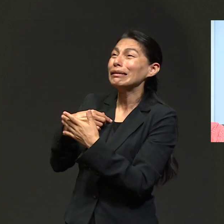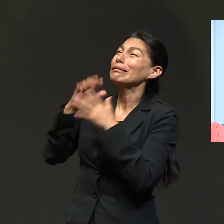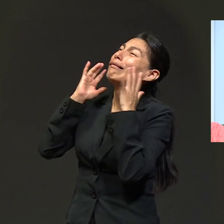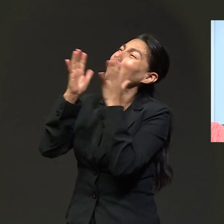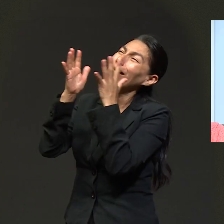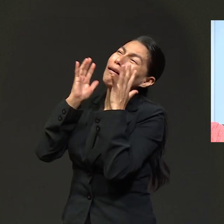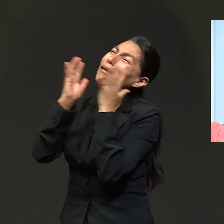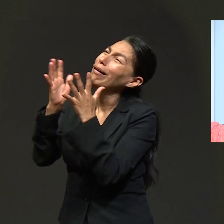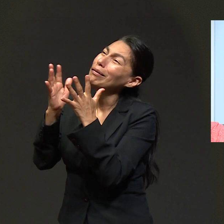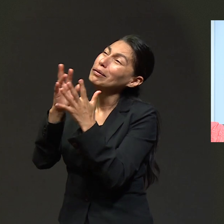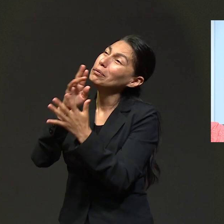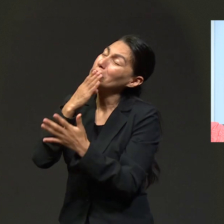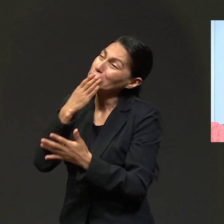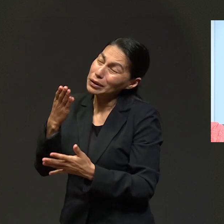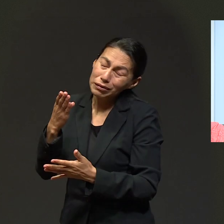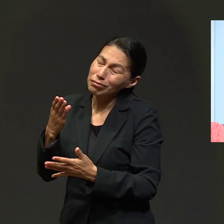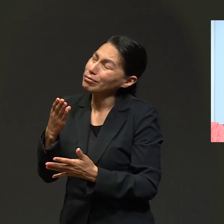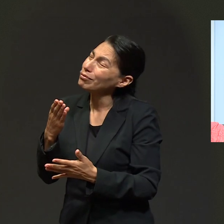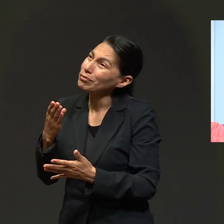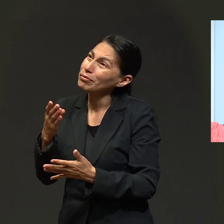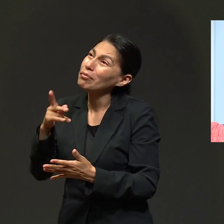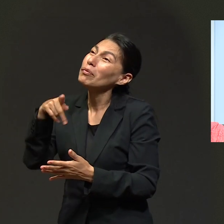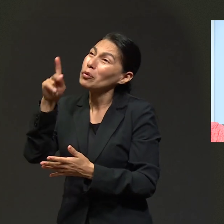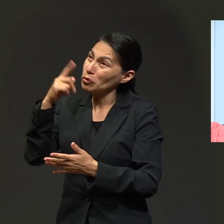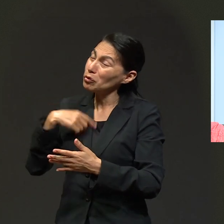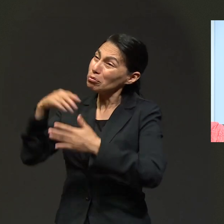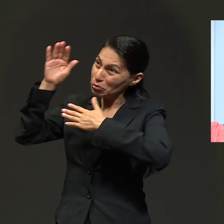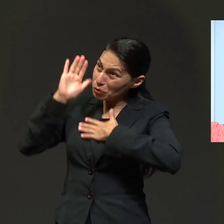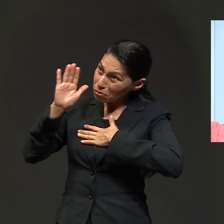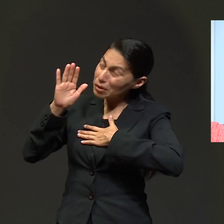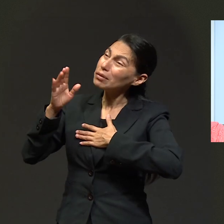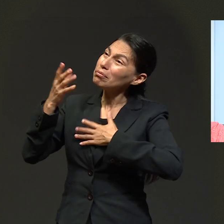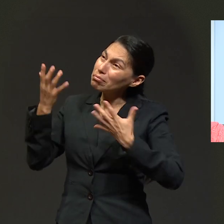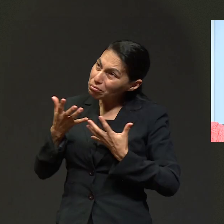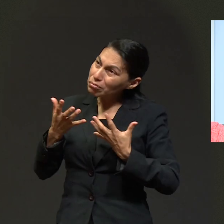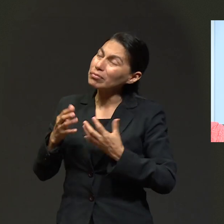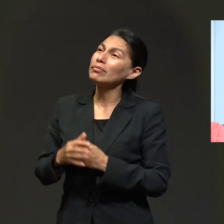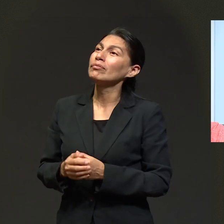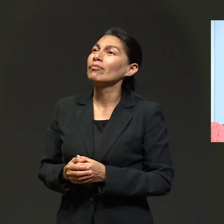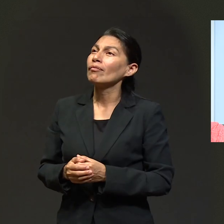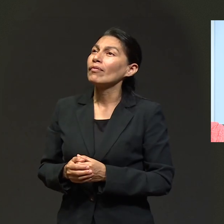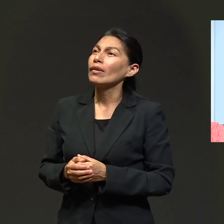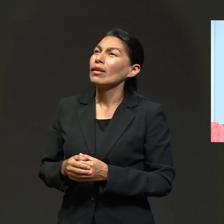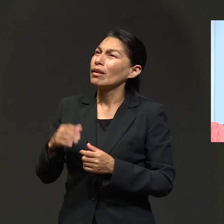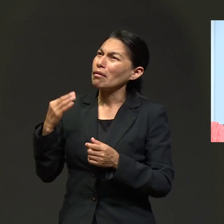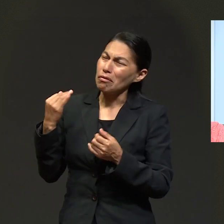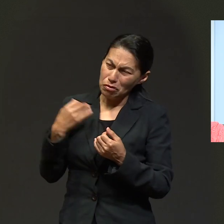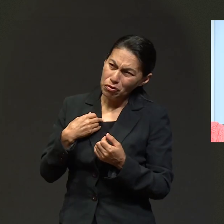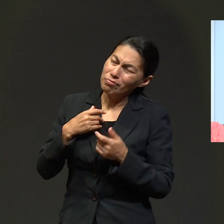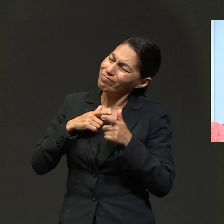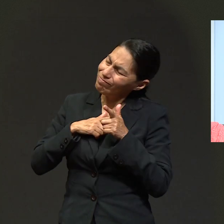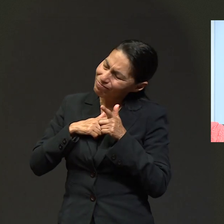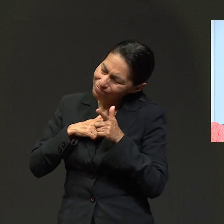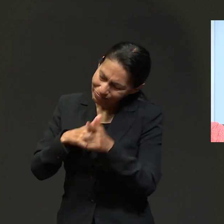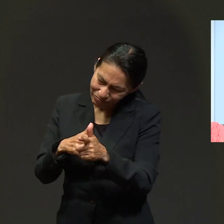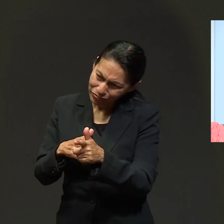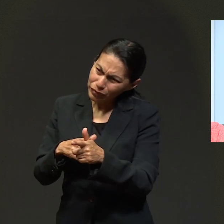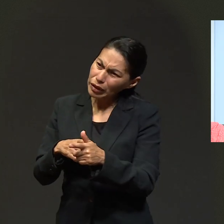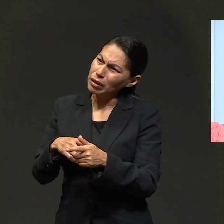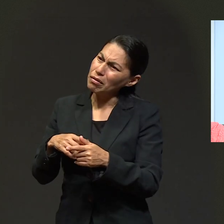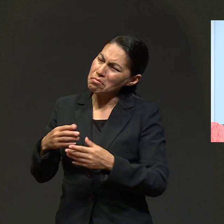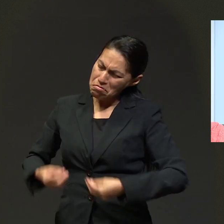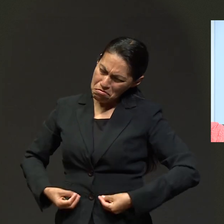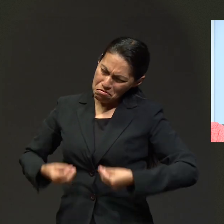Le dije, Señor, te reproché, no fue la mejor manera, pero me diste una promesa. Y desde ahí precisamente